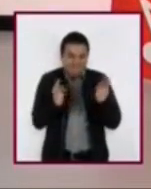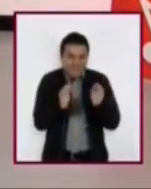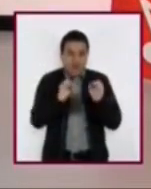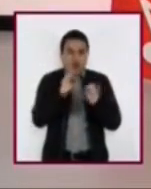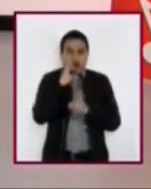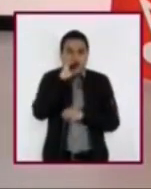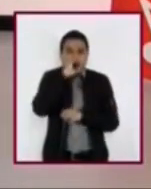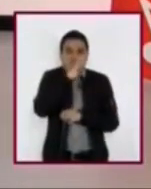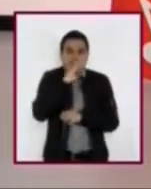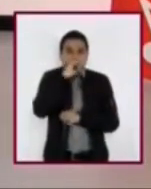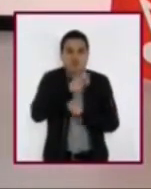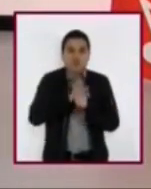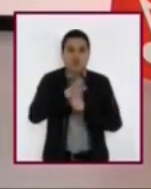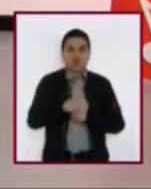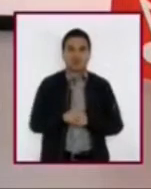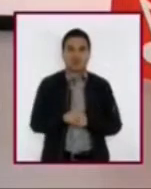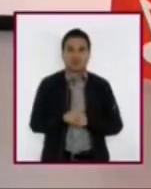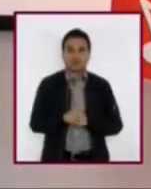sentado?